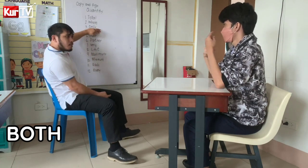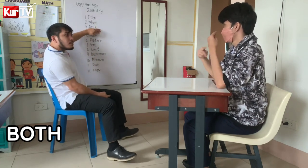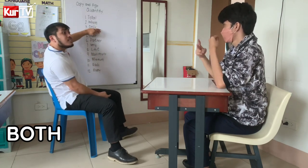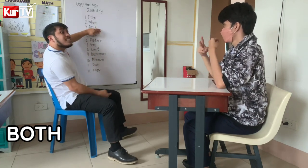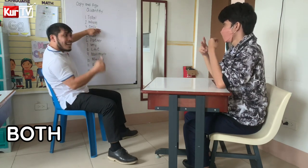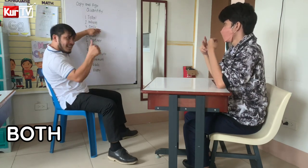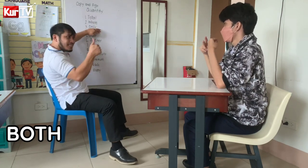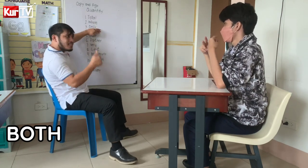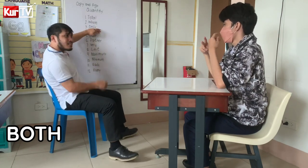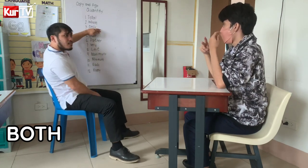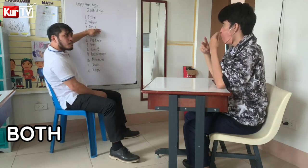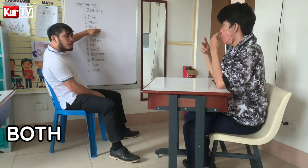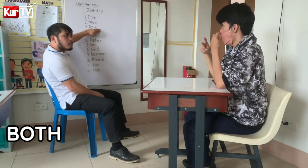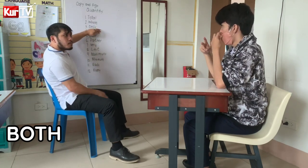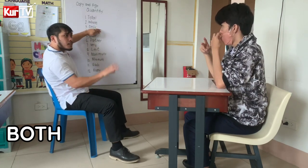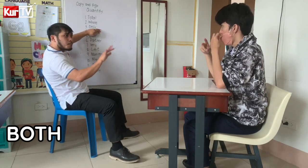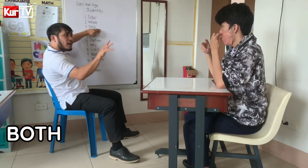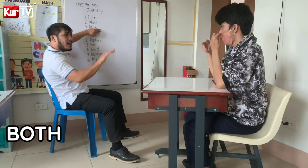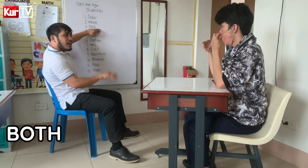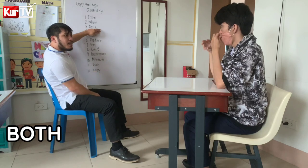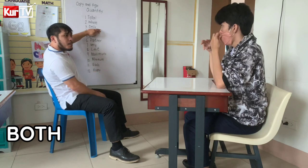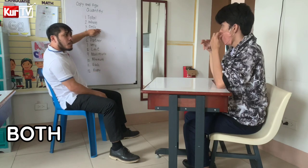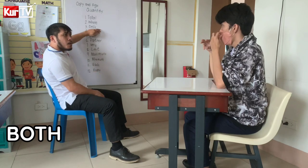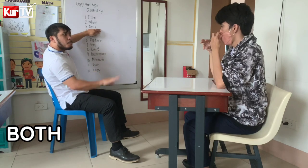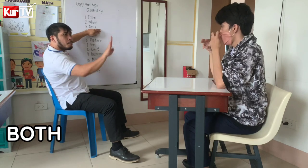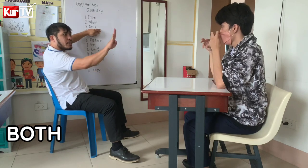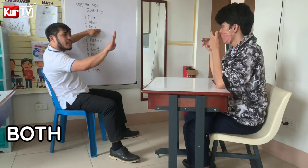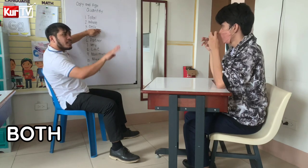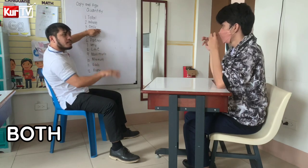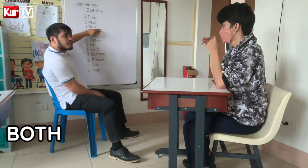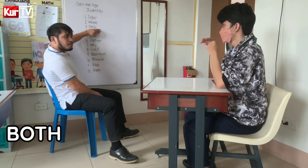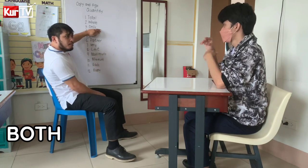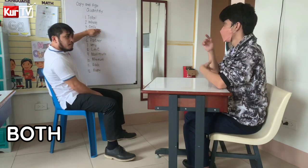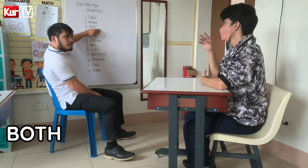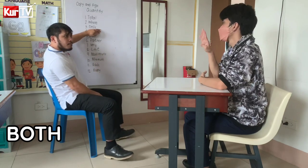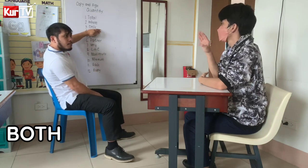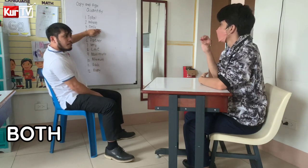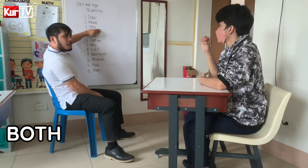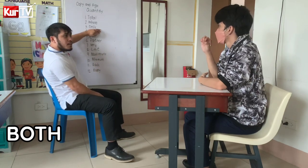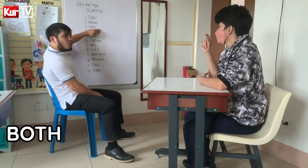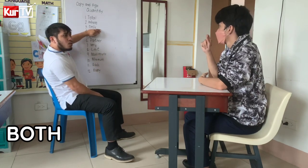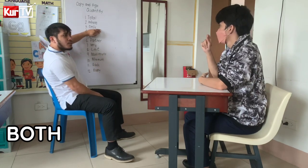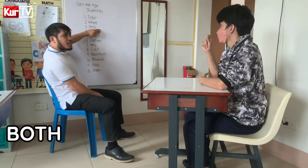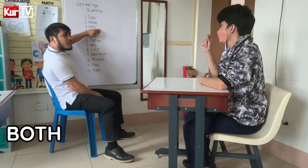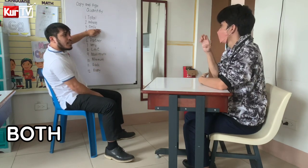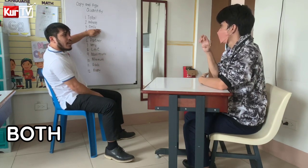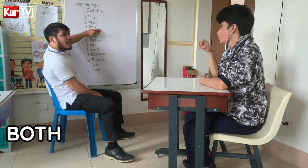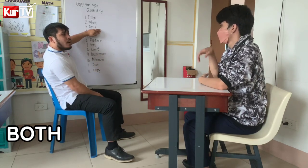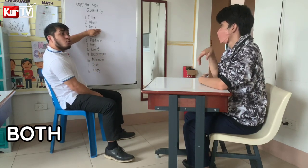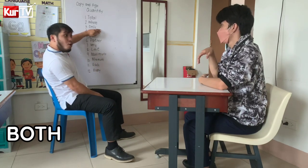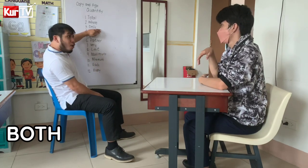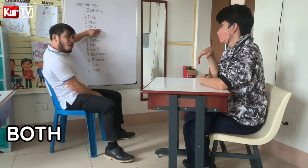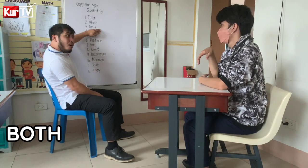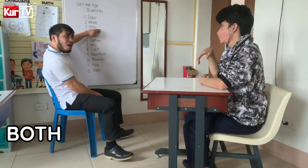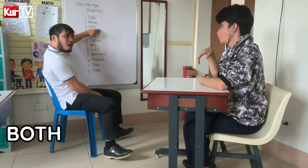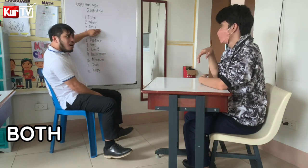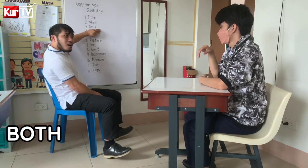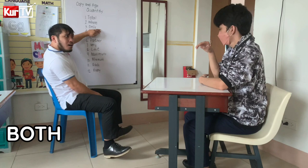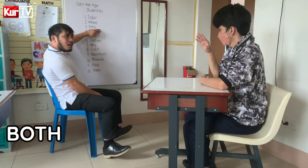yes spell b b-o-t-o-t